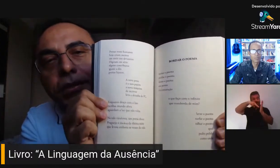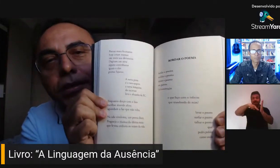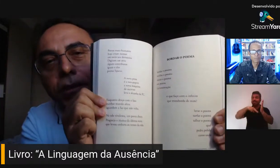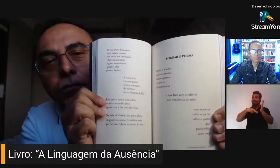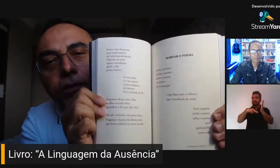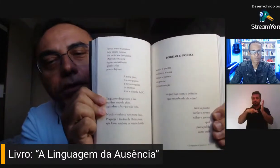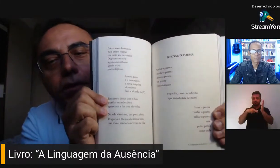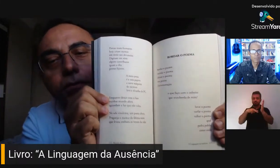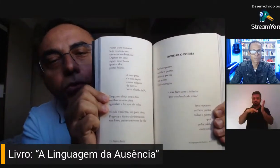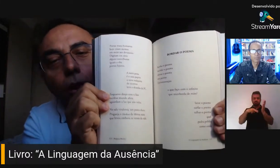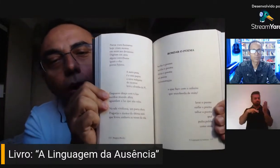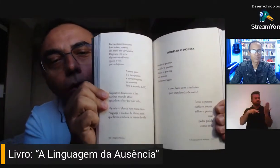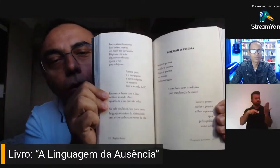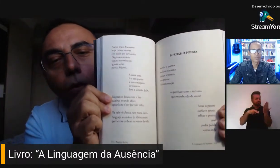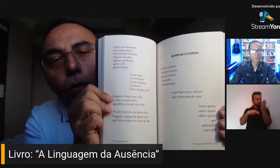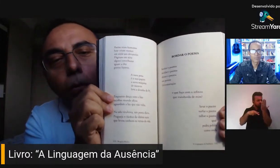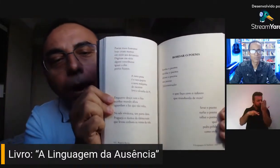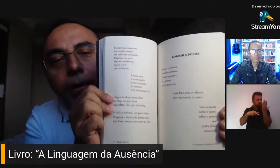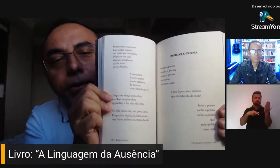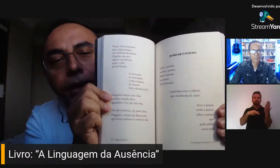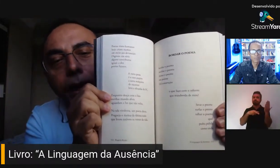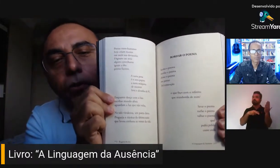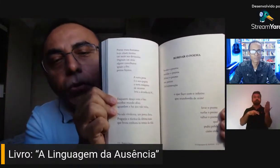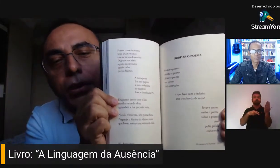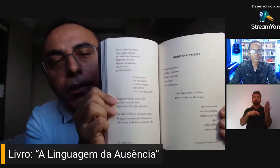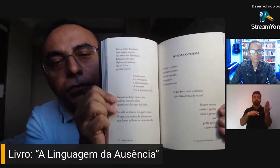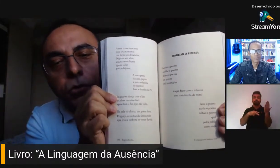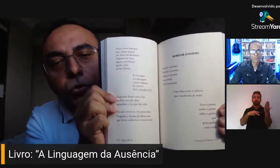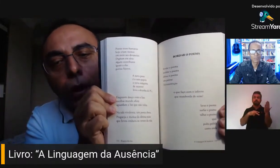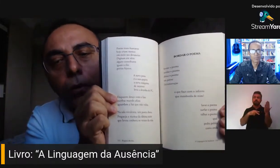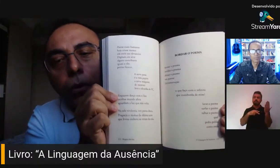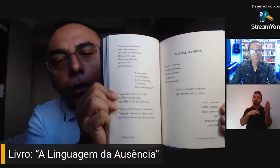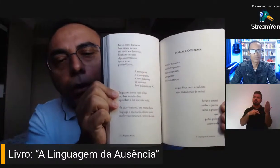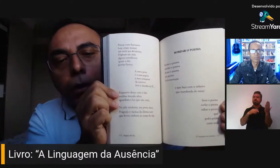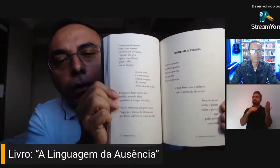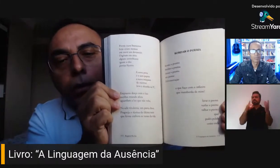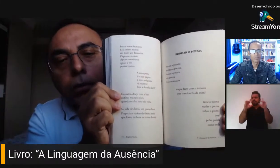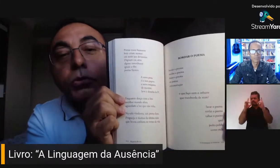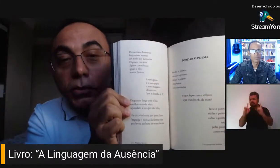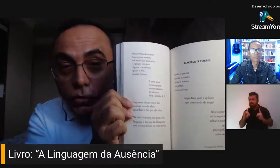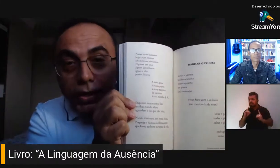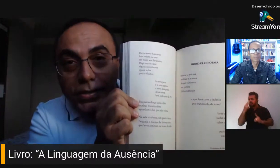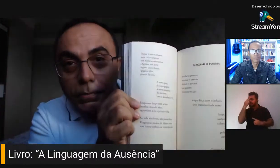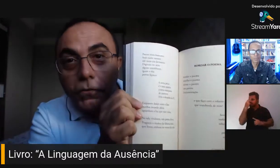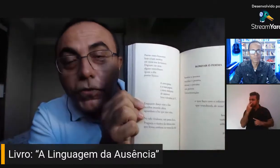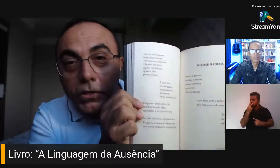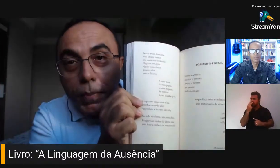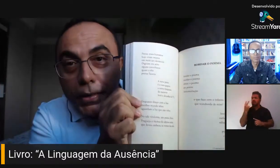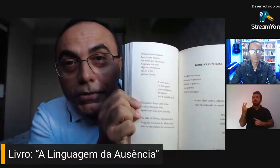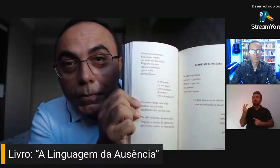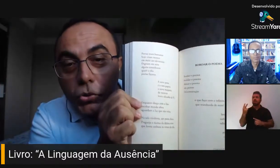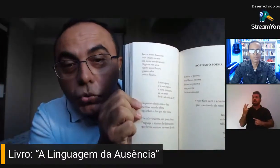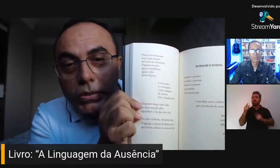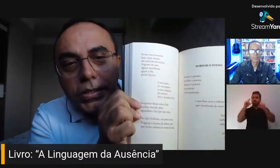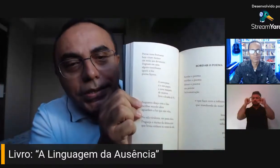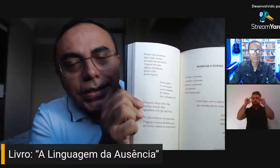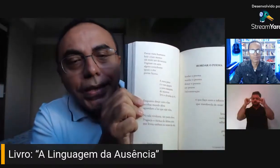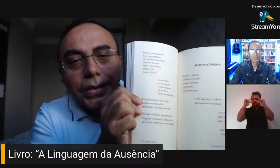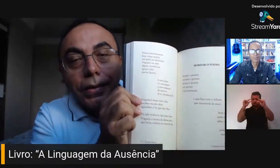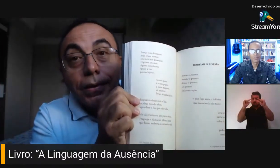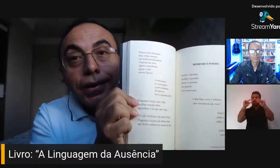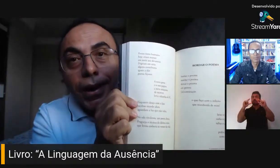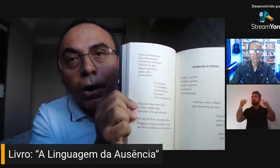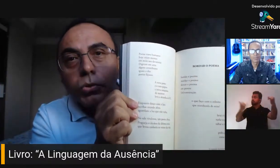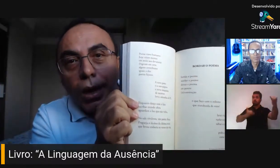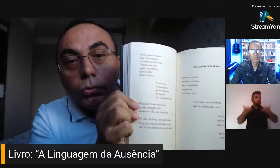precisa ter deficiência visual ou baixa acuidade visual, inclusive, eu já recebi feedback de pessoas que